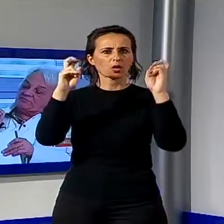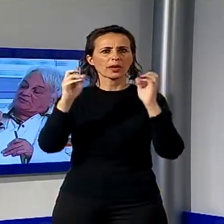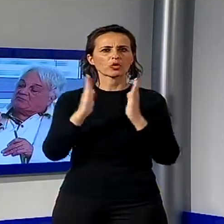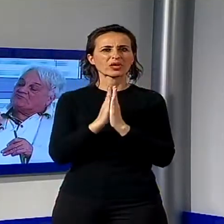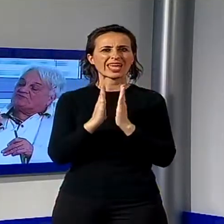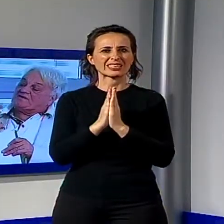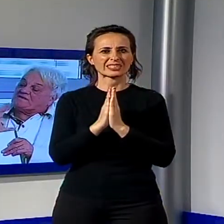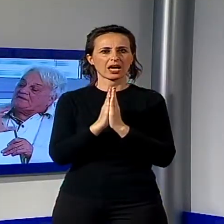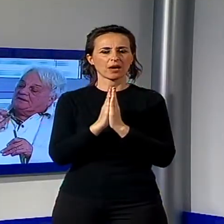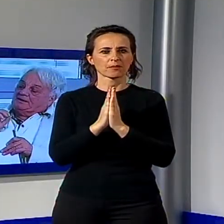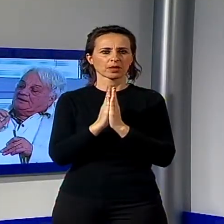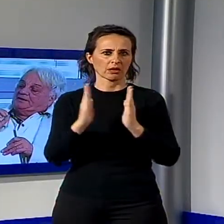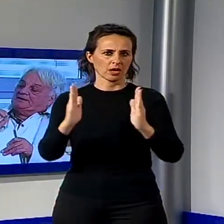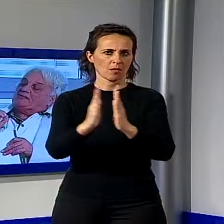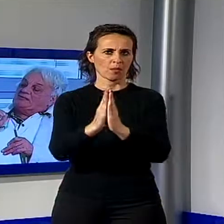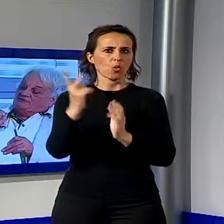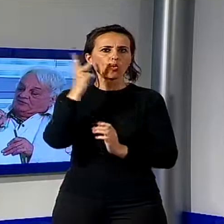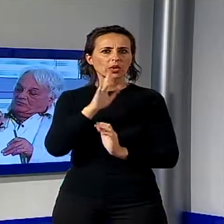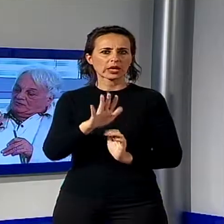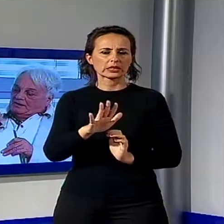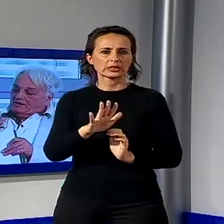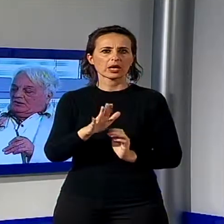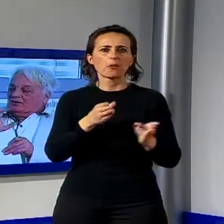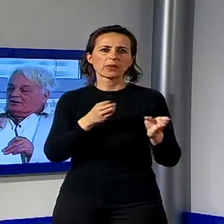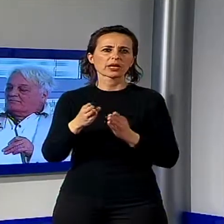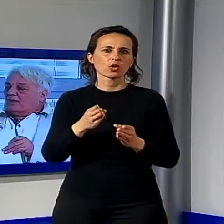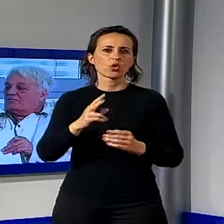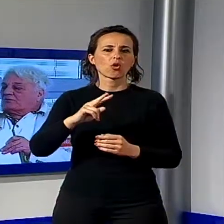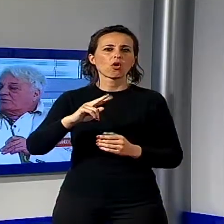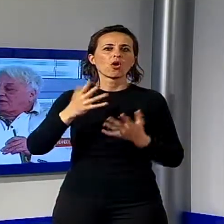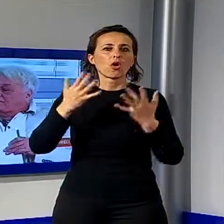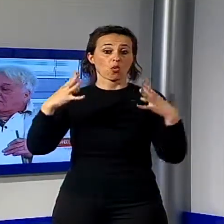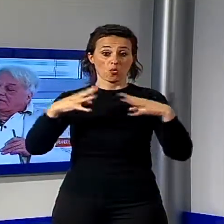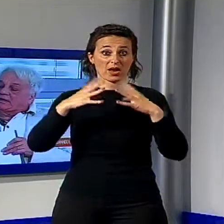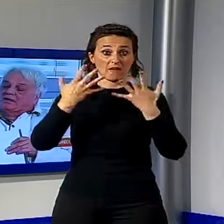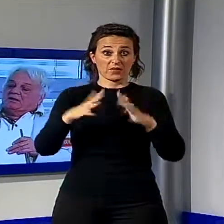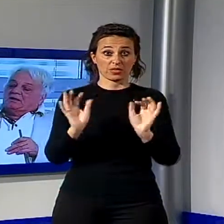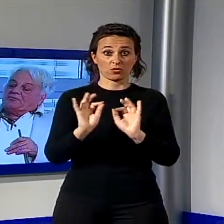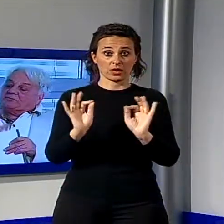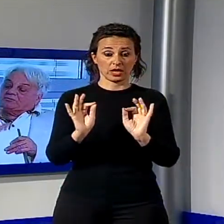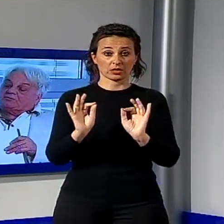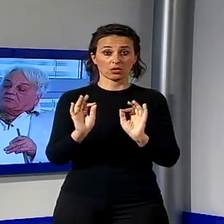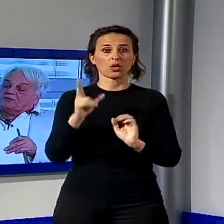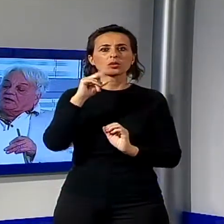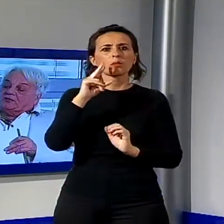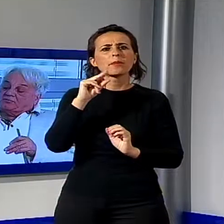'immediato dopoguerra. Quindi si parlerà dei rapporti del clero lucchese con la resistenza, della